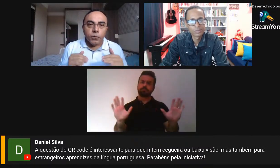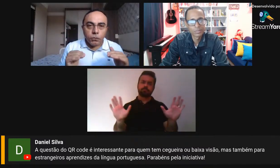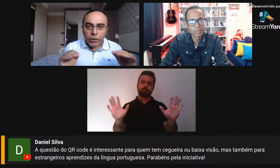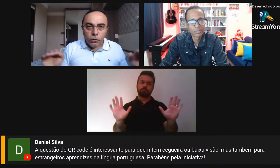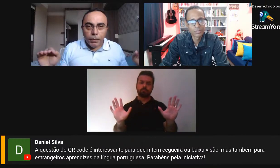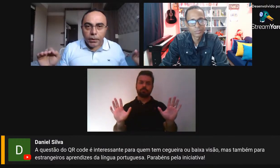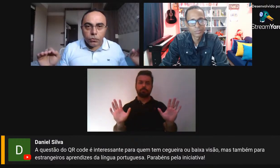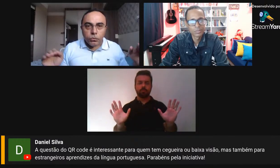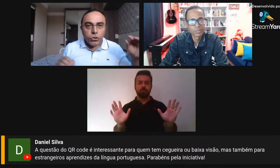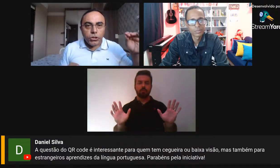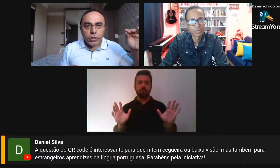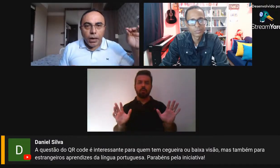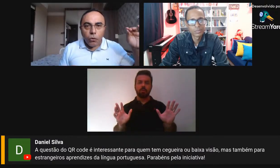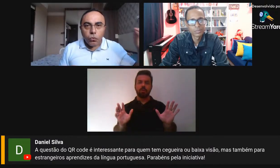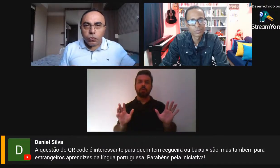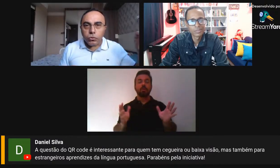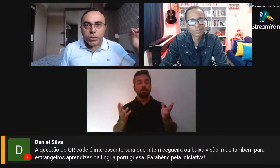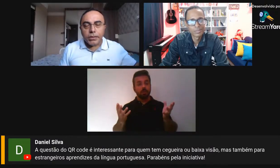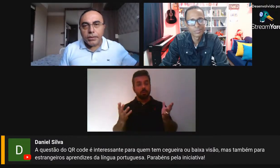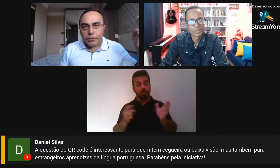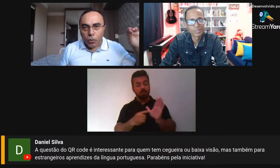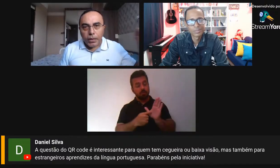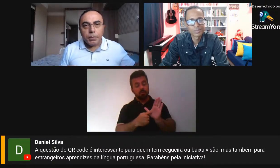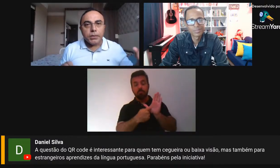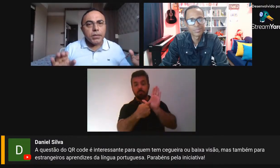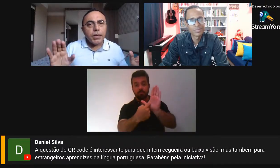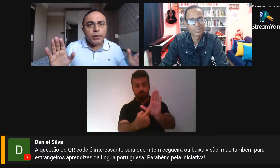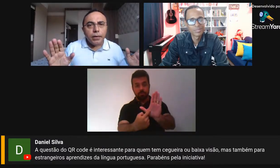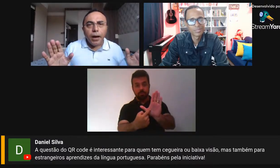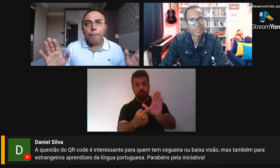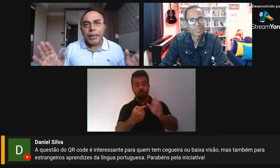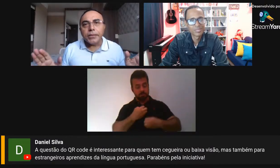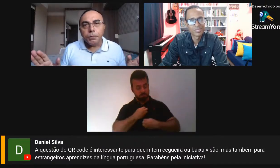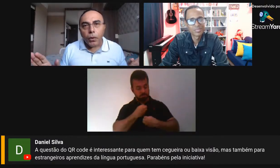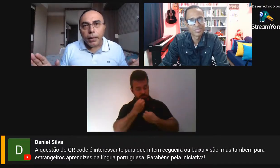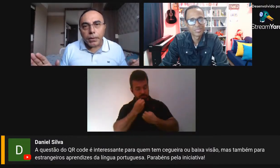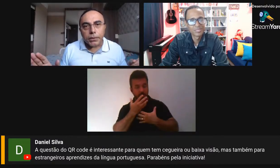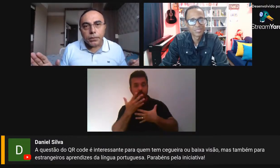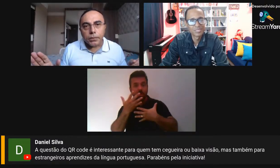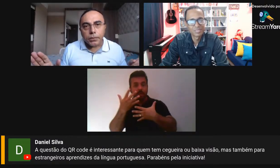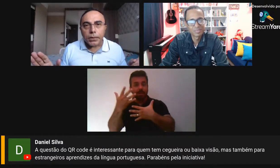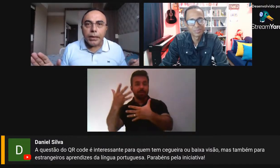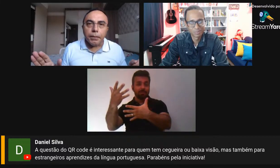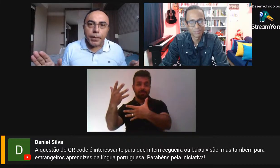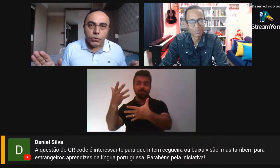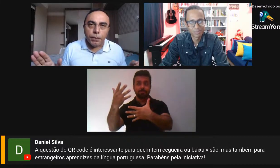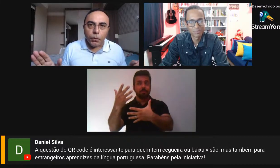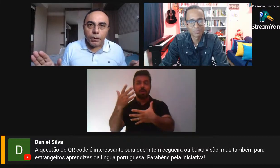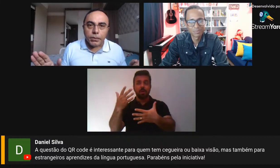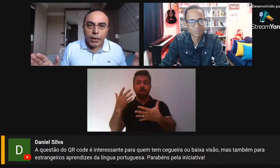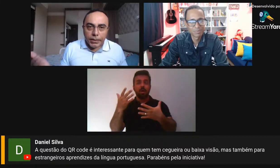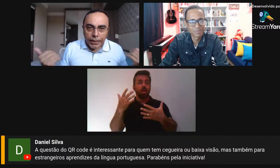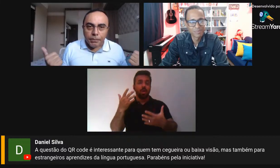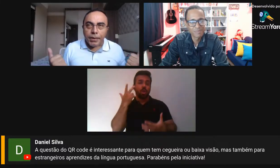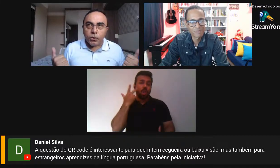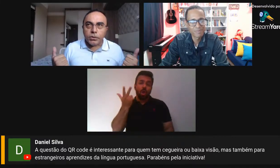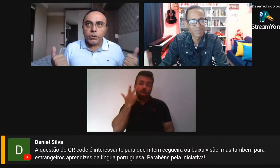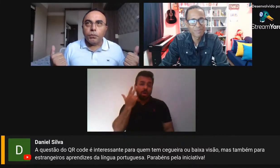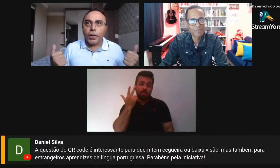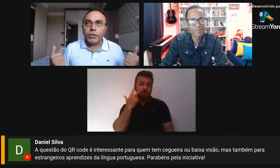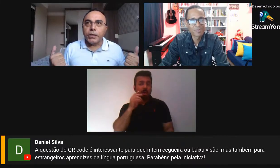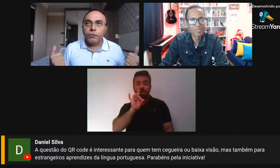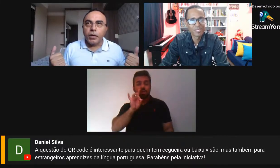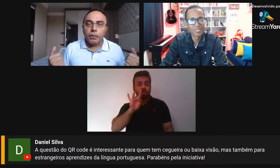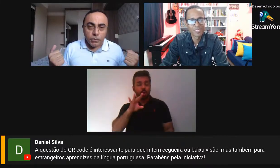eu não tenho medo de alguns desses poemas serem apenas poemas, nada mais do que poemas. Daí a minha